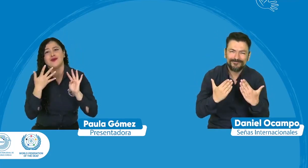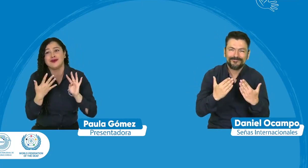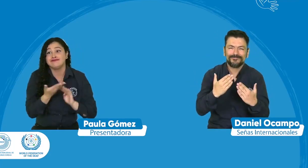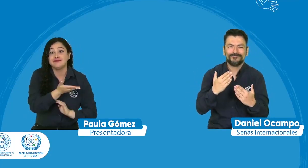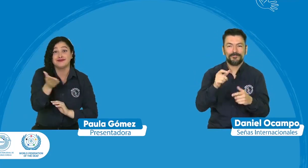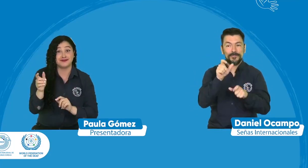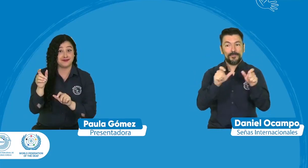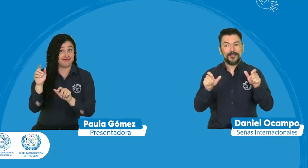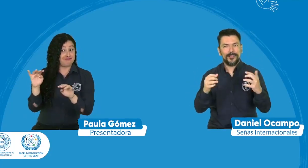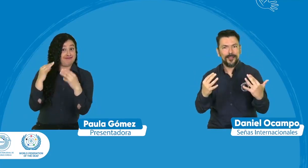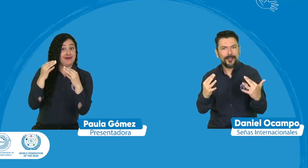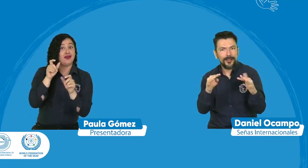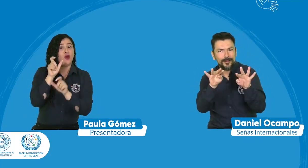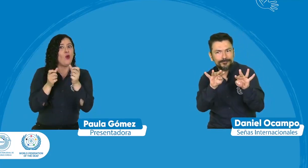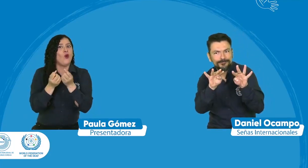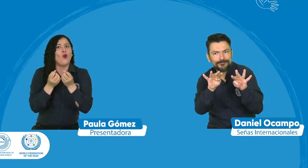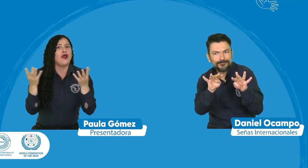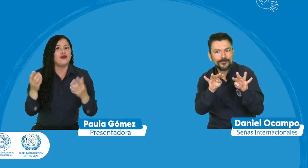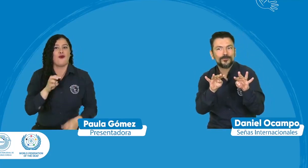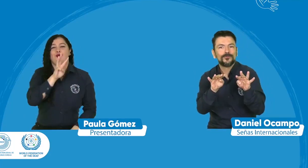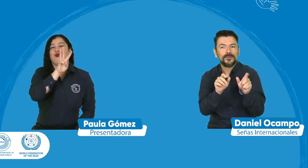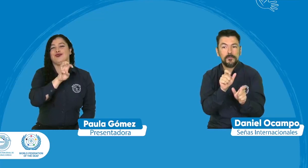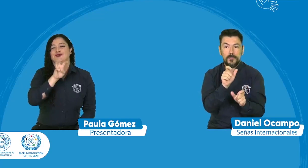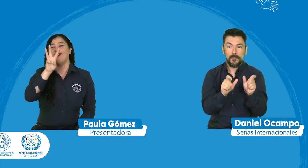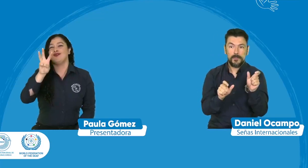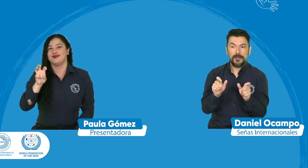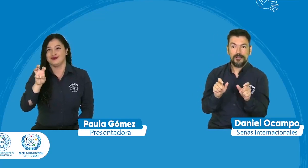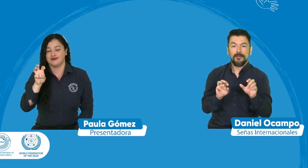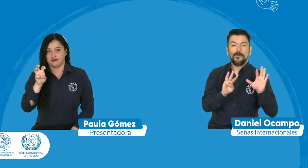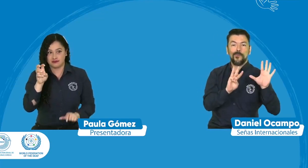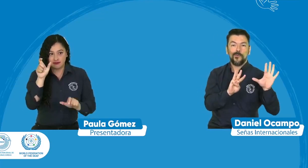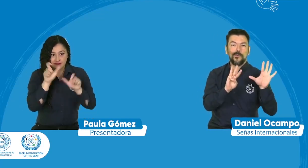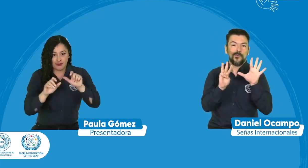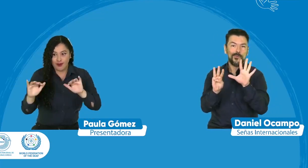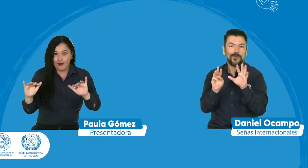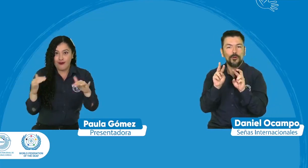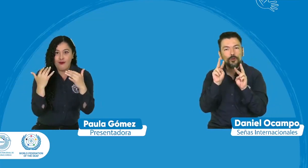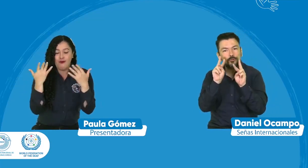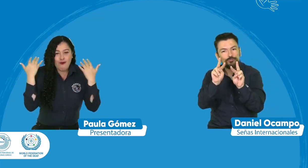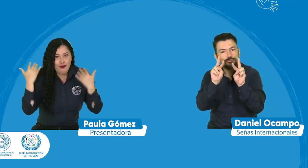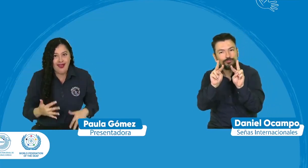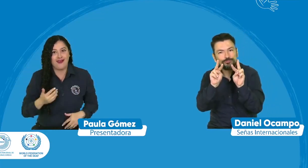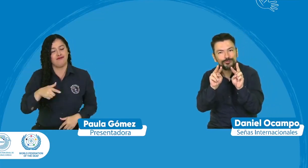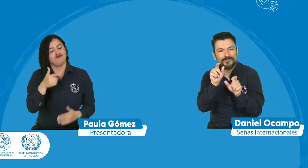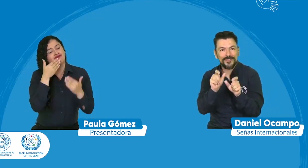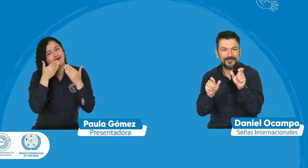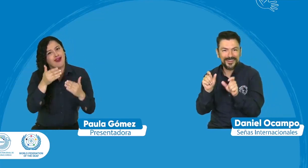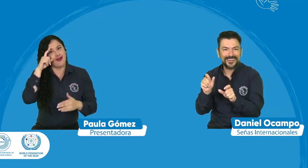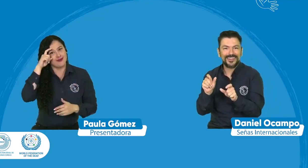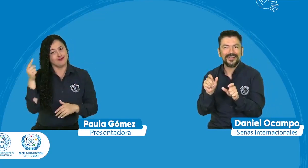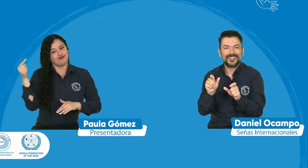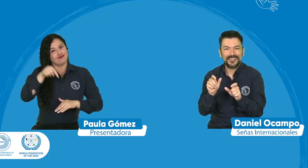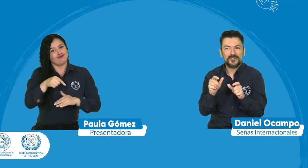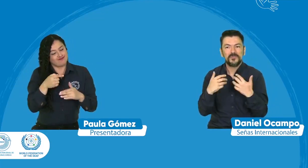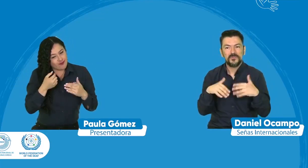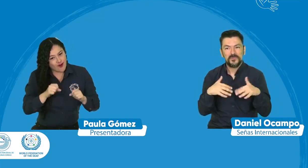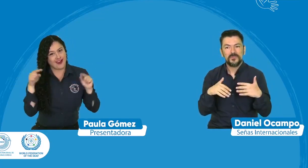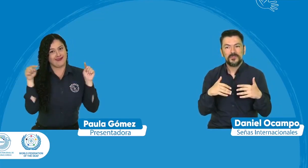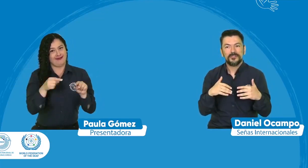nosotros estuvimos muy pendientes de lo que se está viendo vemos 88 personas conectadas y